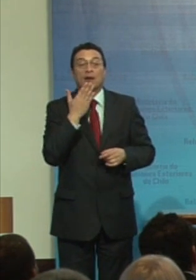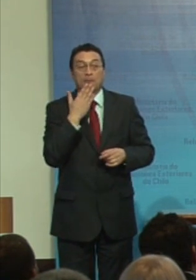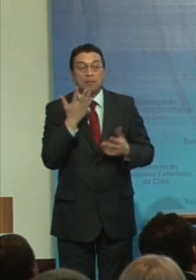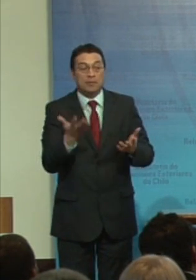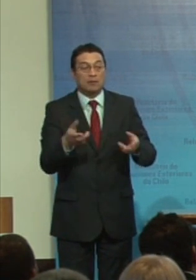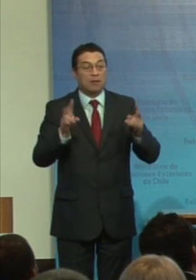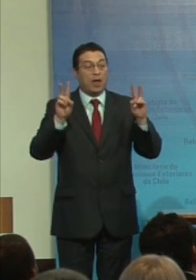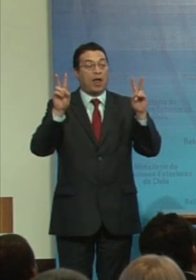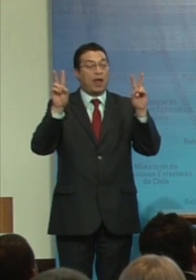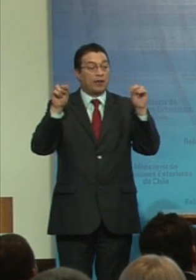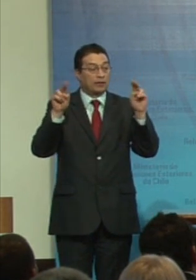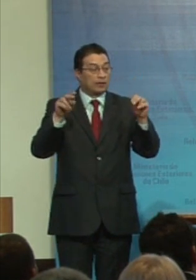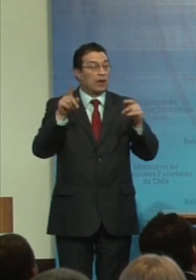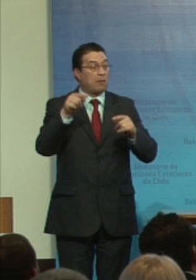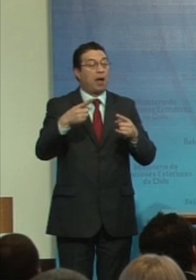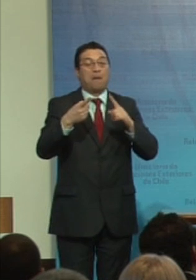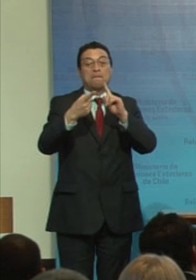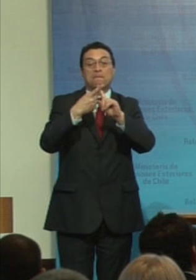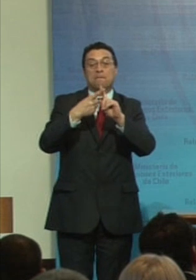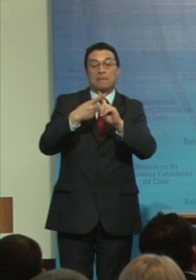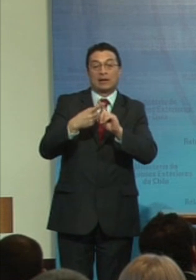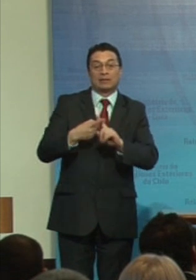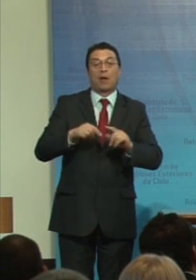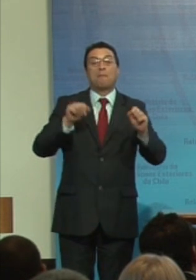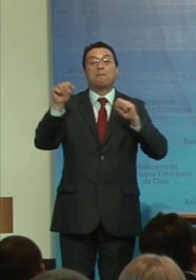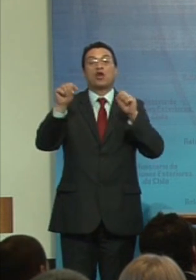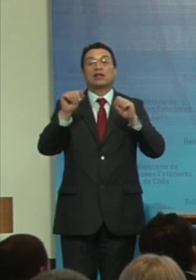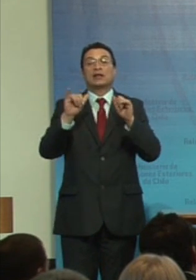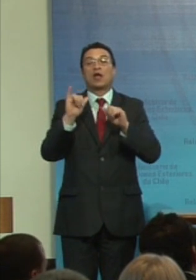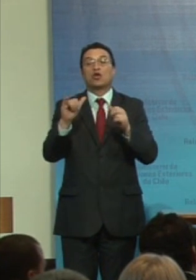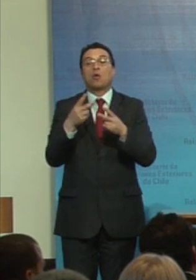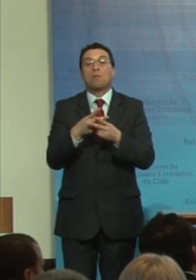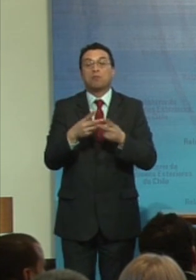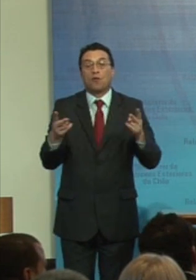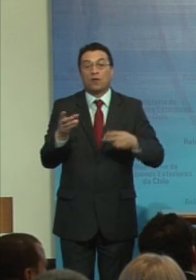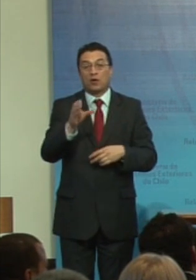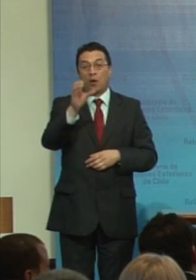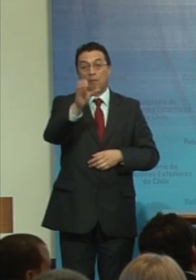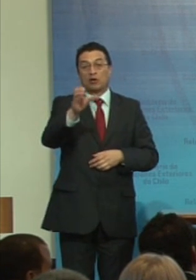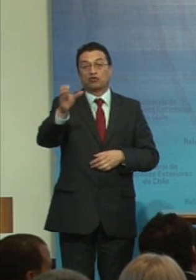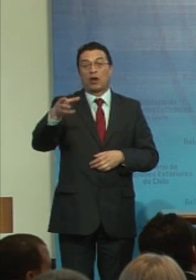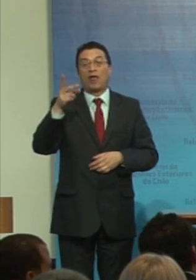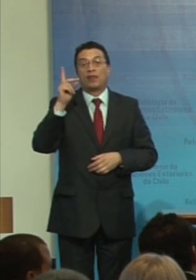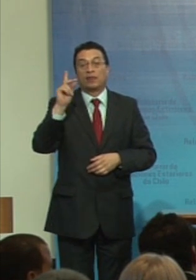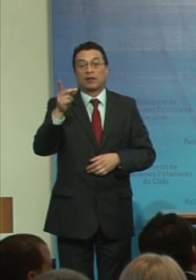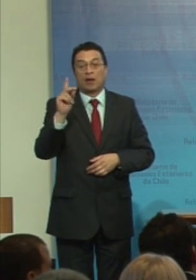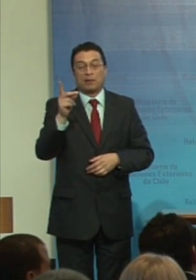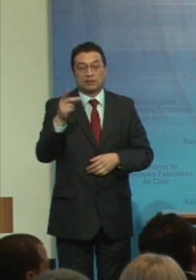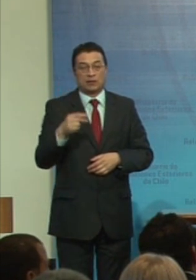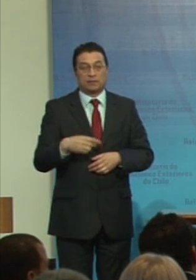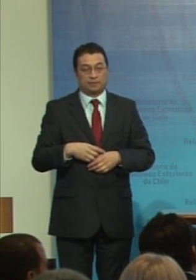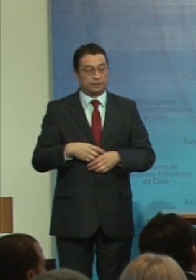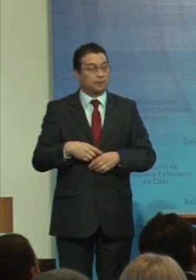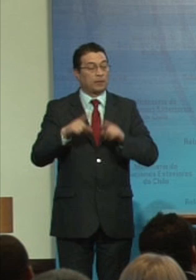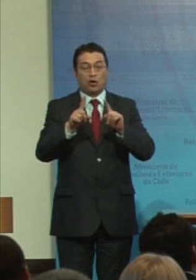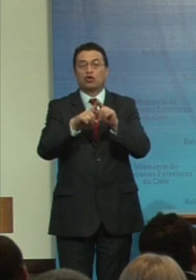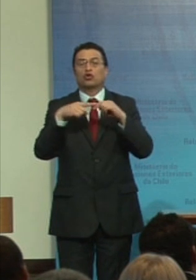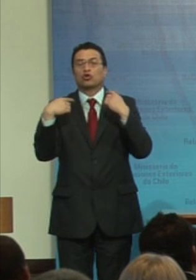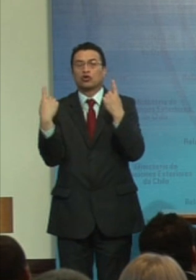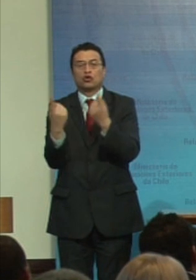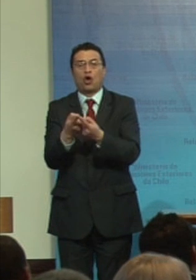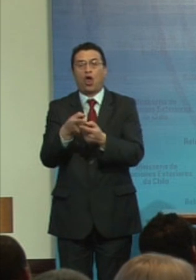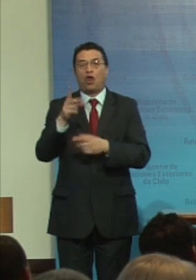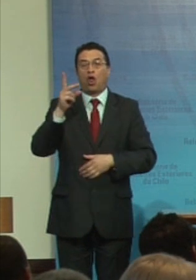temática de la participación política y pública de las personas con discapacidad en todos los temas